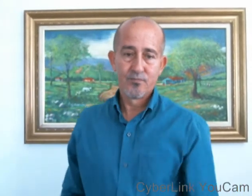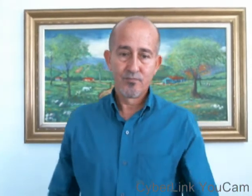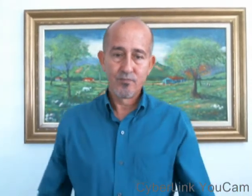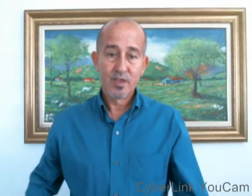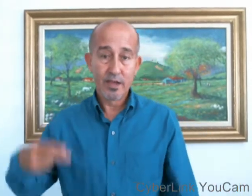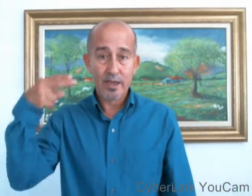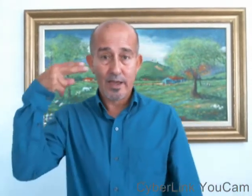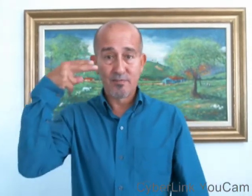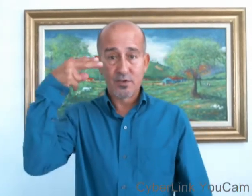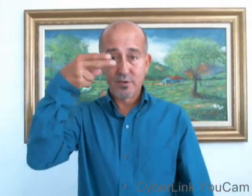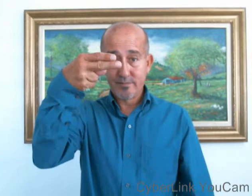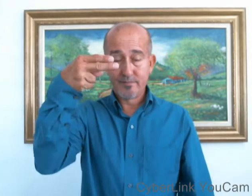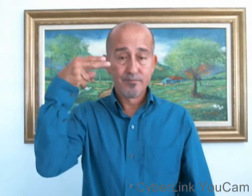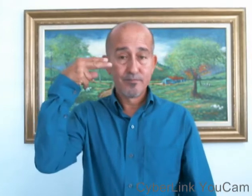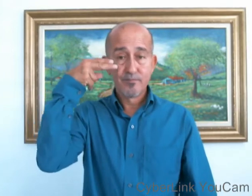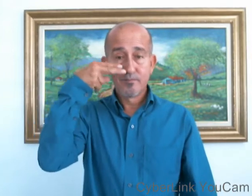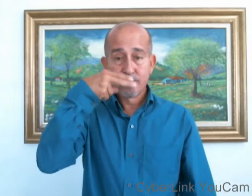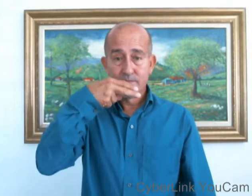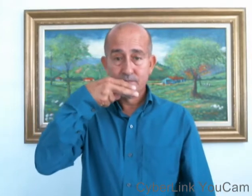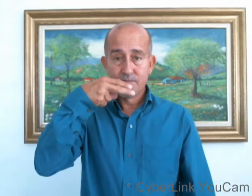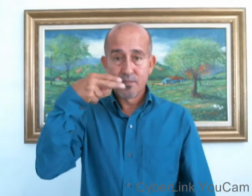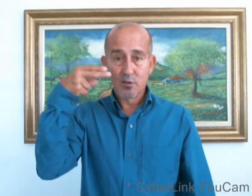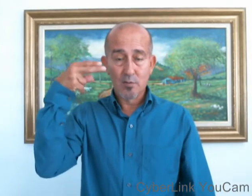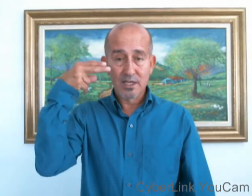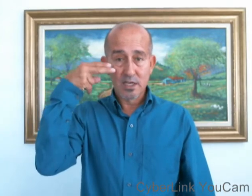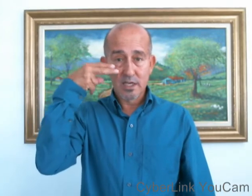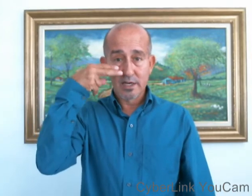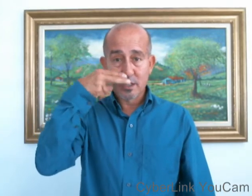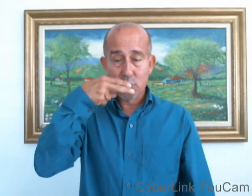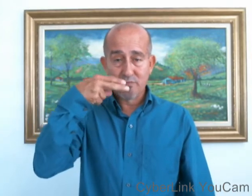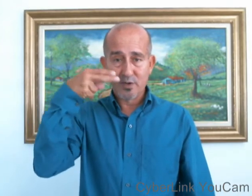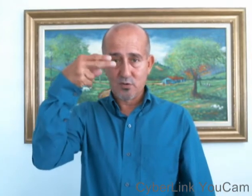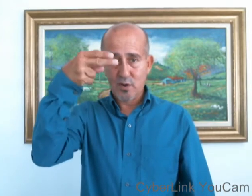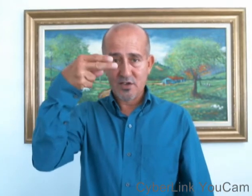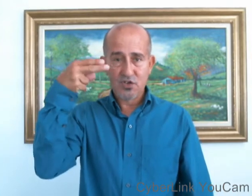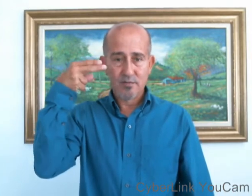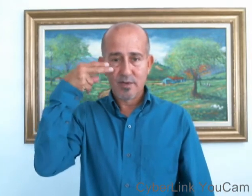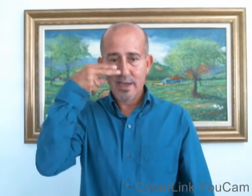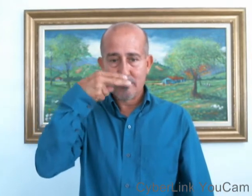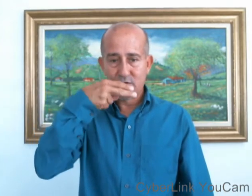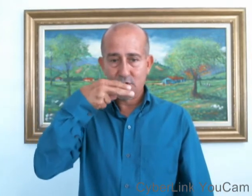el hamster, es como la seña de ratón pero con h, hamster,